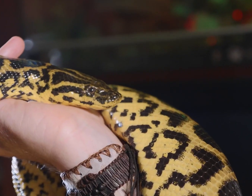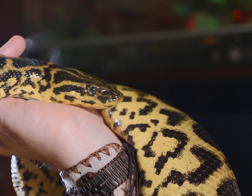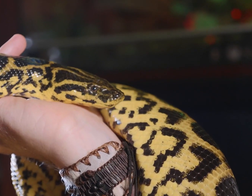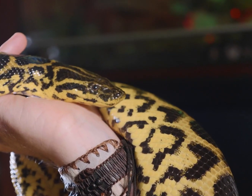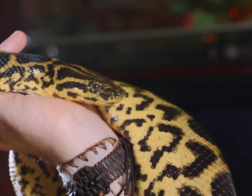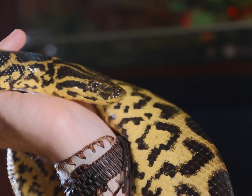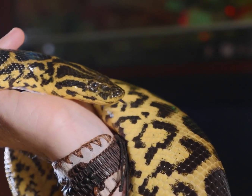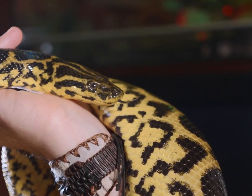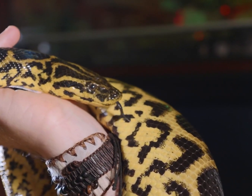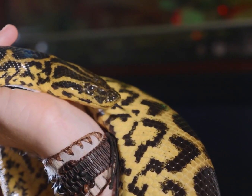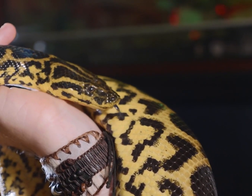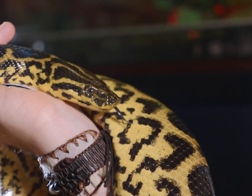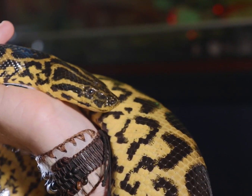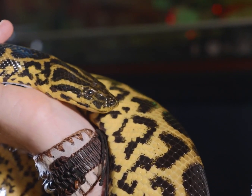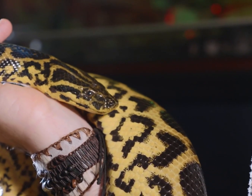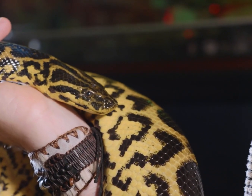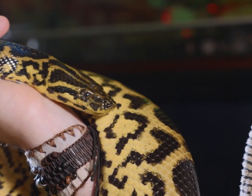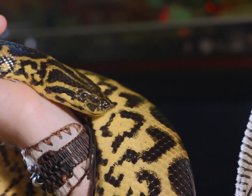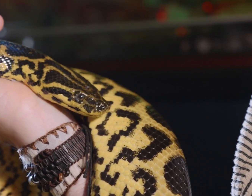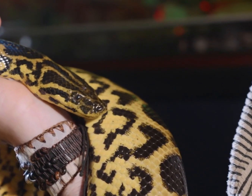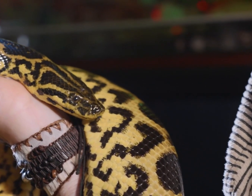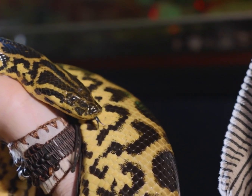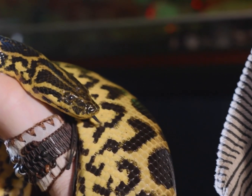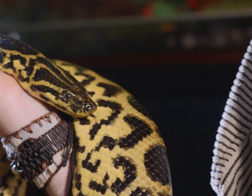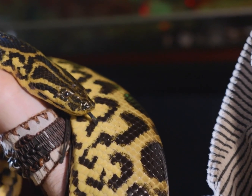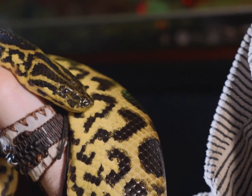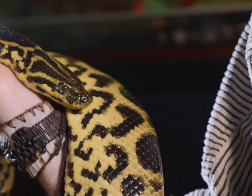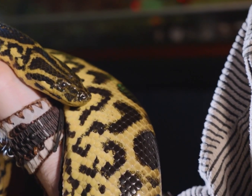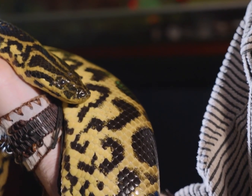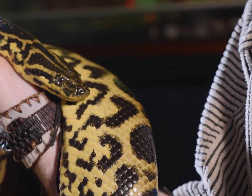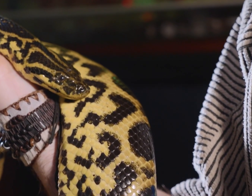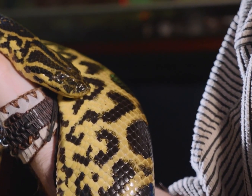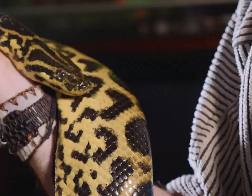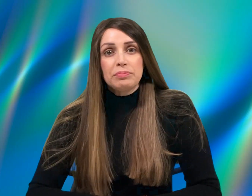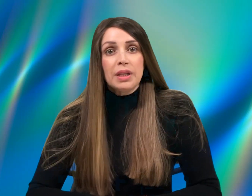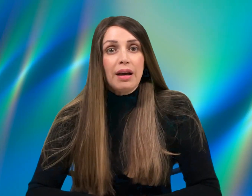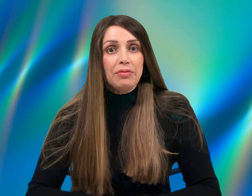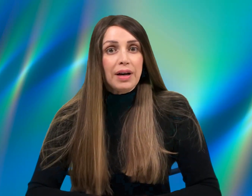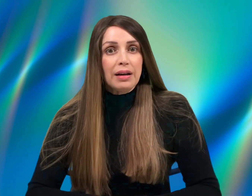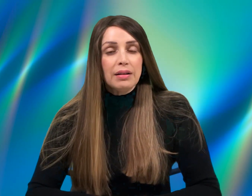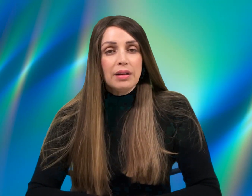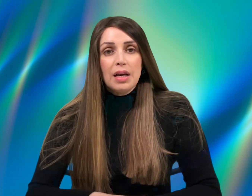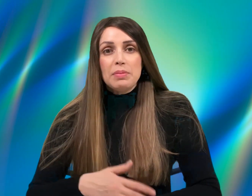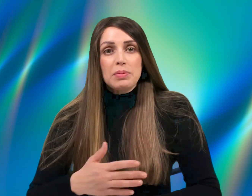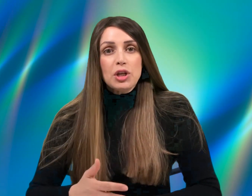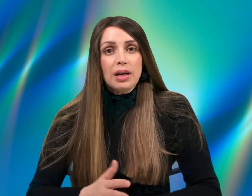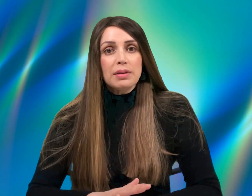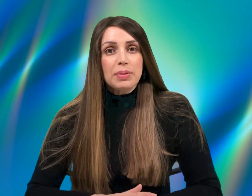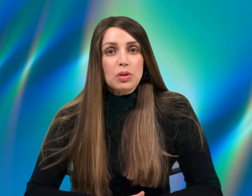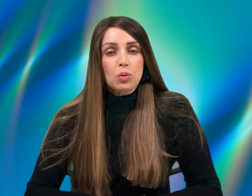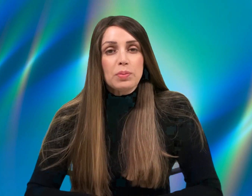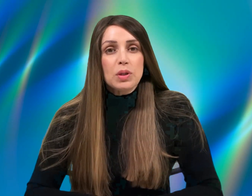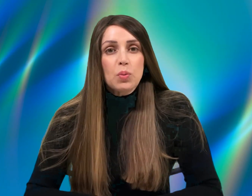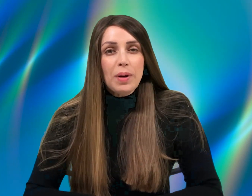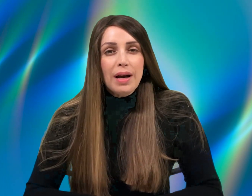קחו את המטות שלכם וגם הם הופכים את המטות שלהם לנחשים. אבל, בהמשך הפסוק מסופר